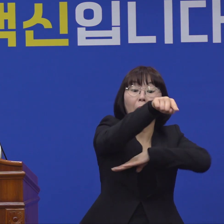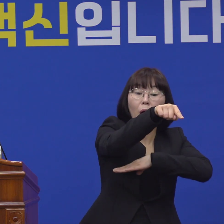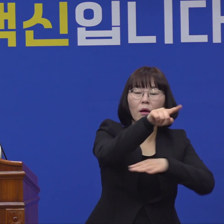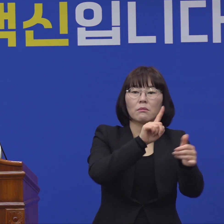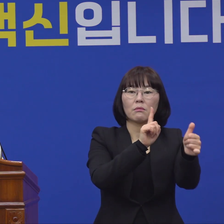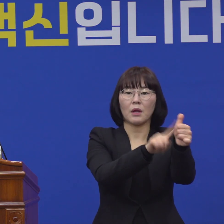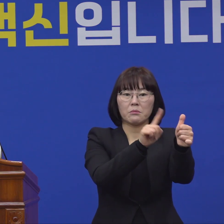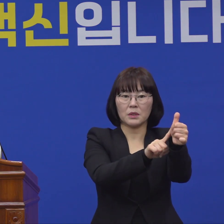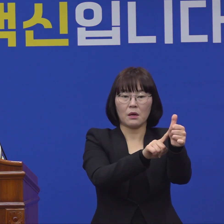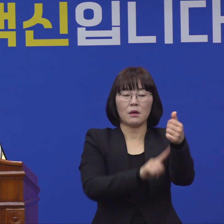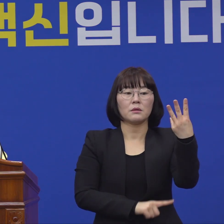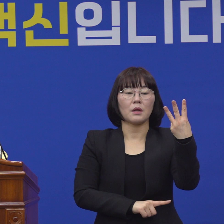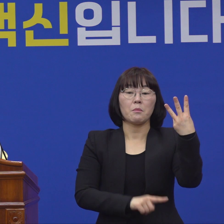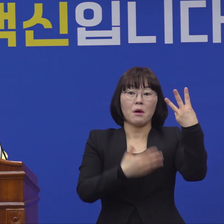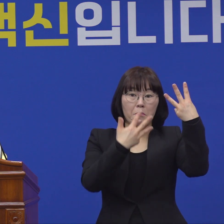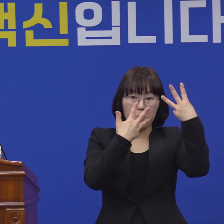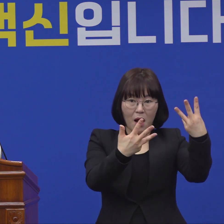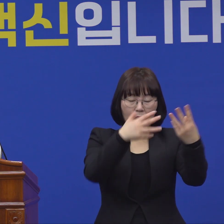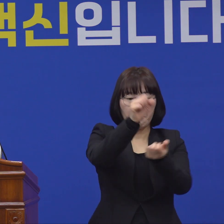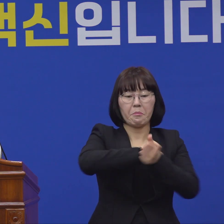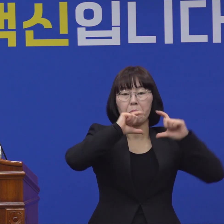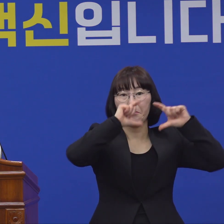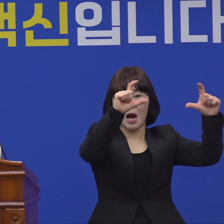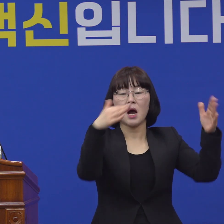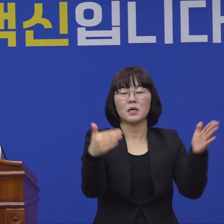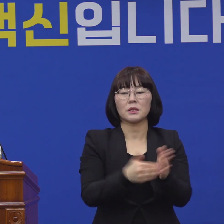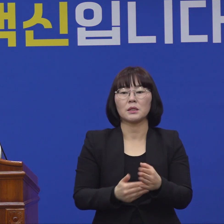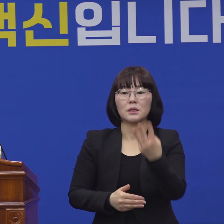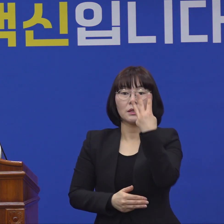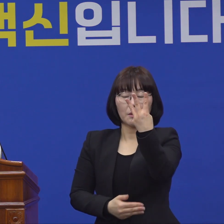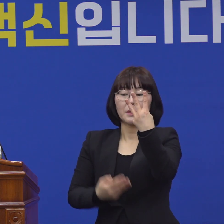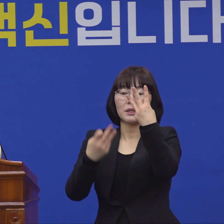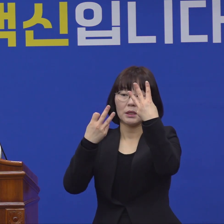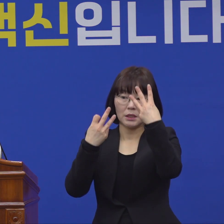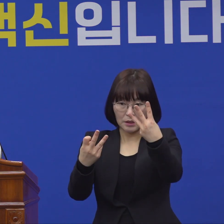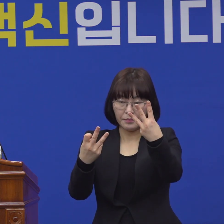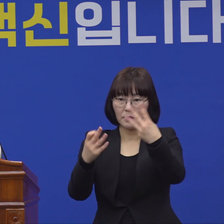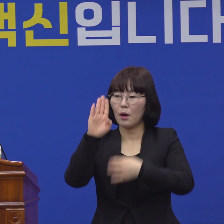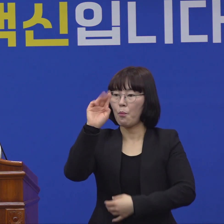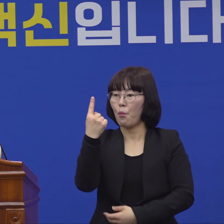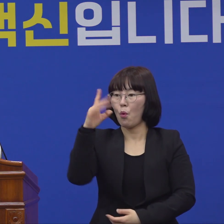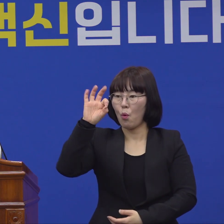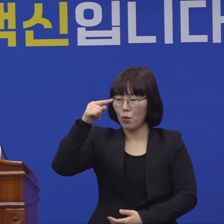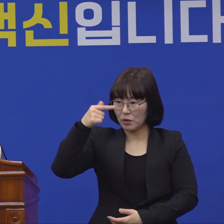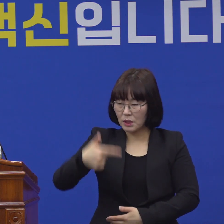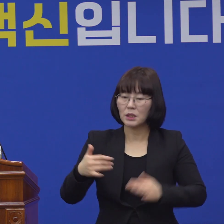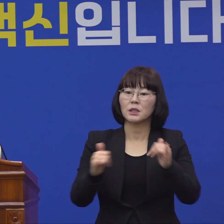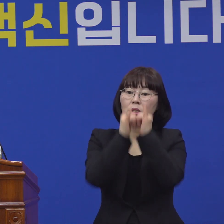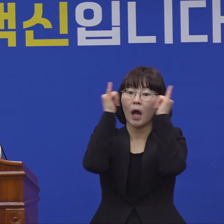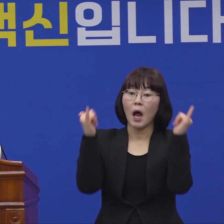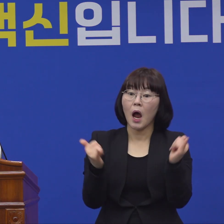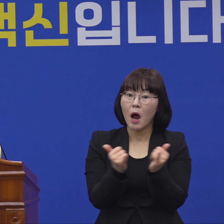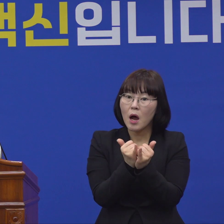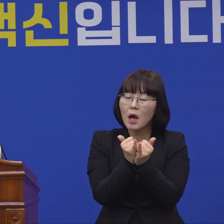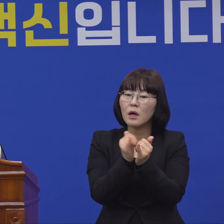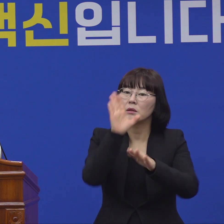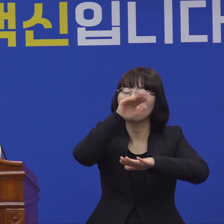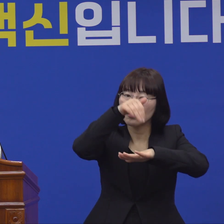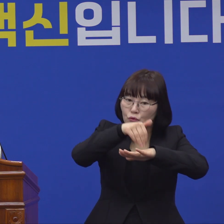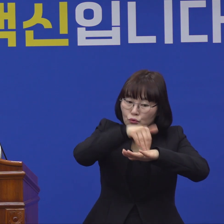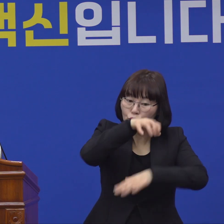3월 8일 날 확진이 돼서 3월 13일 날 보호원사회복무연수원에